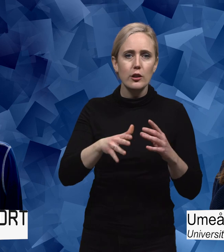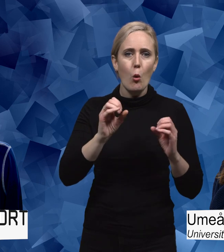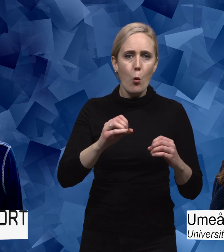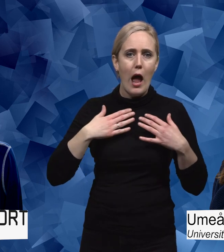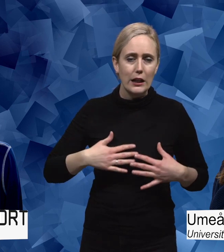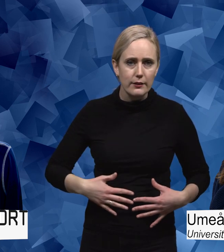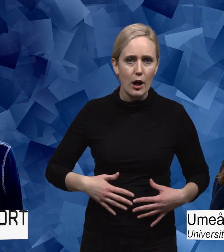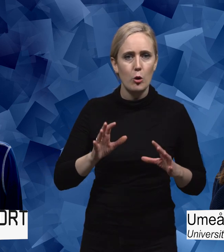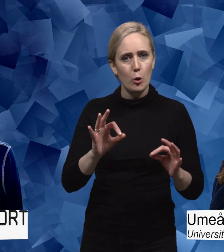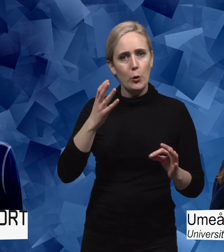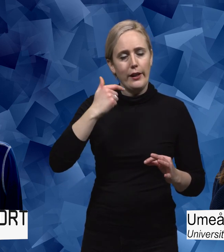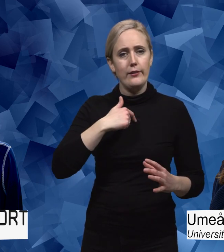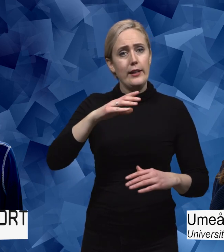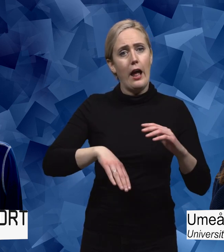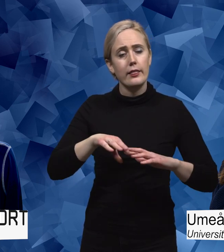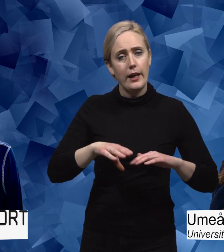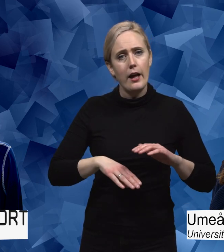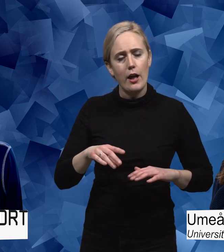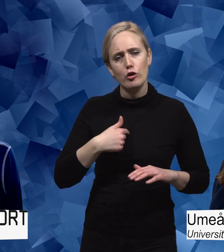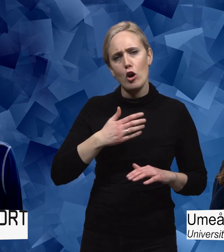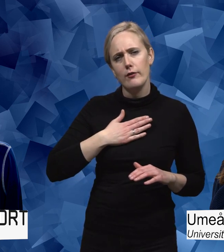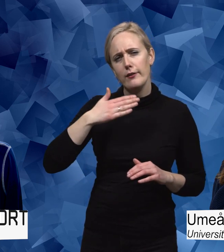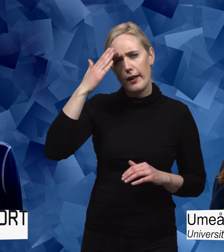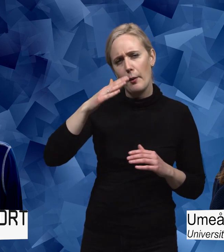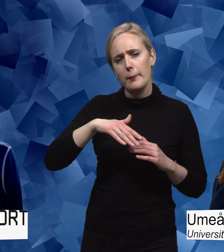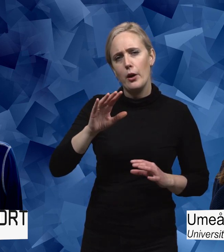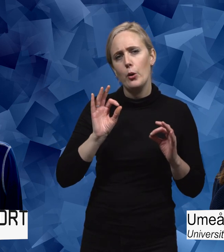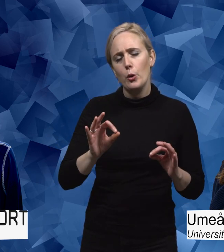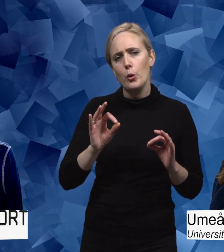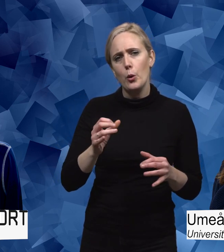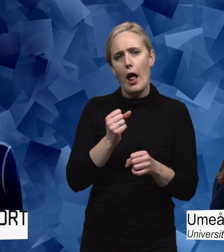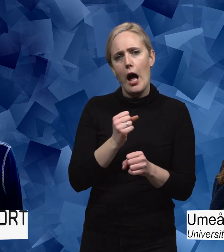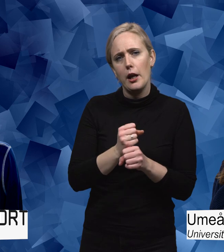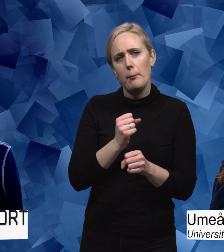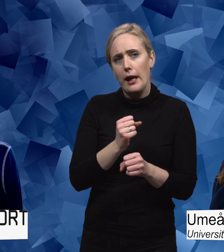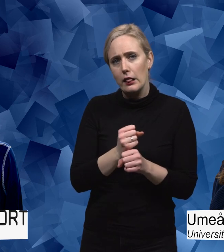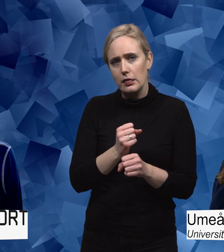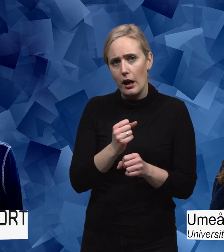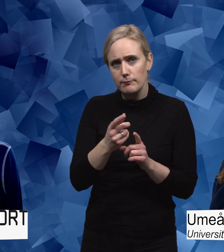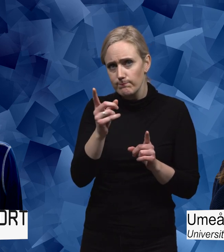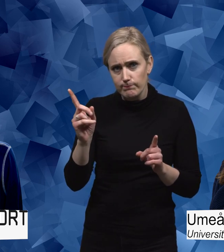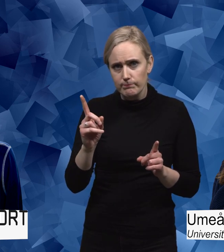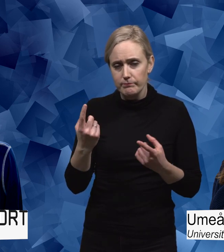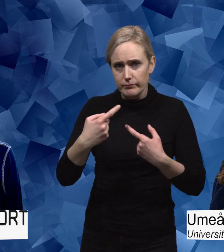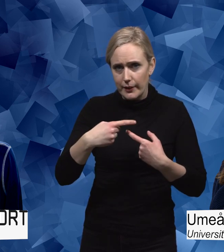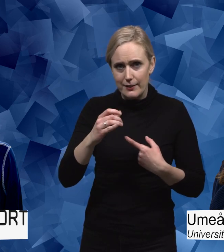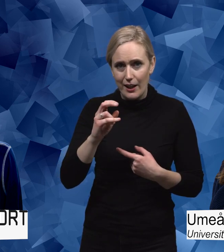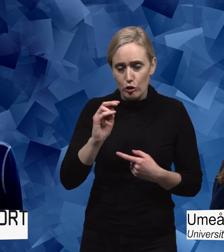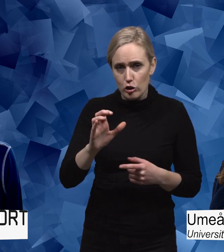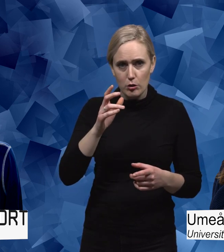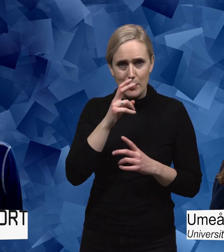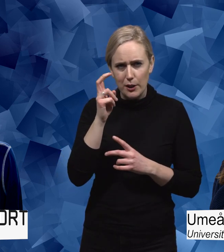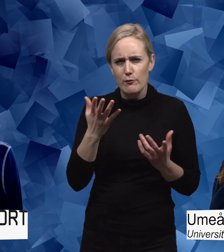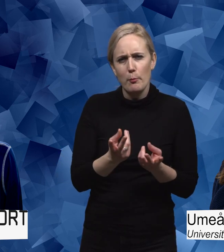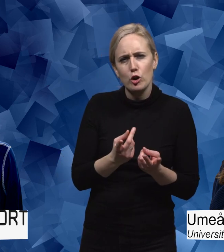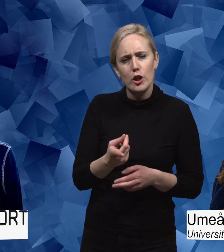med psykisk ohälsa och hur vi kan hantera det. så att jag skulle vilja veta lite mer om hur man arbetar och om man arbetar med ett genusperspektiv